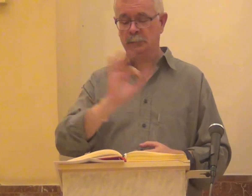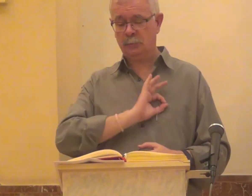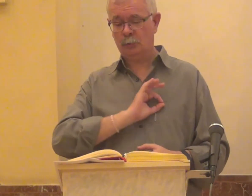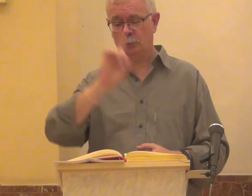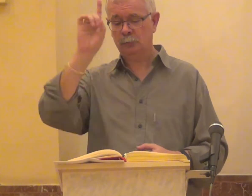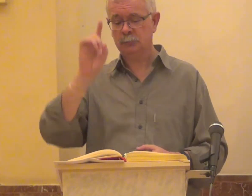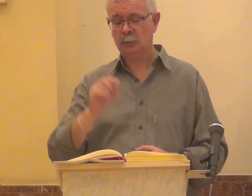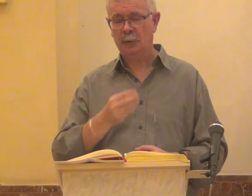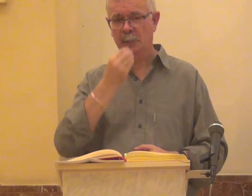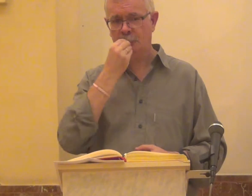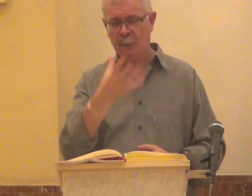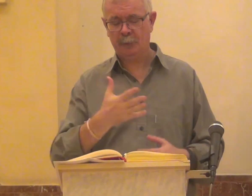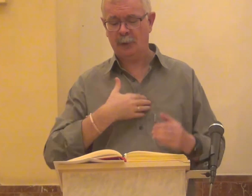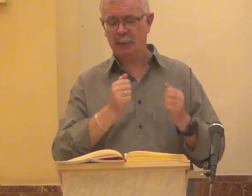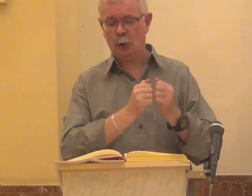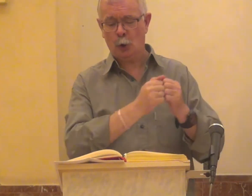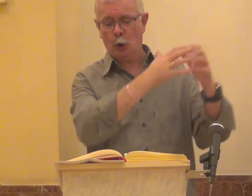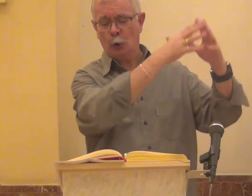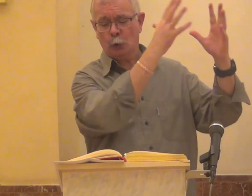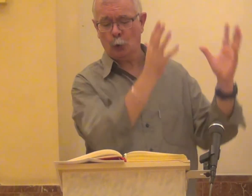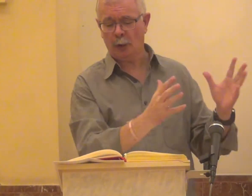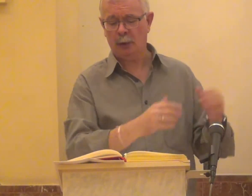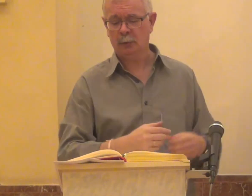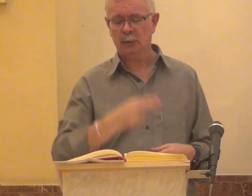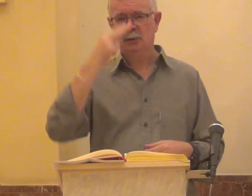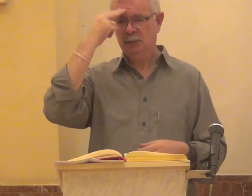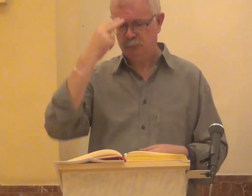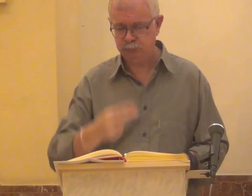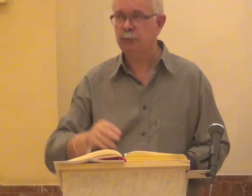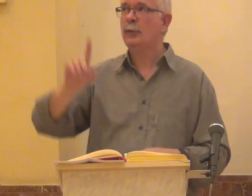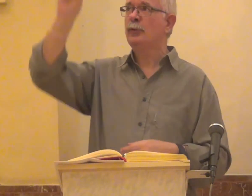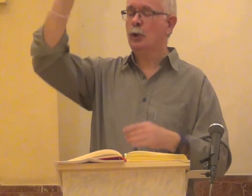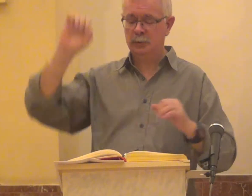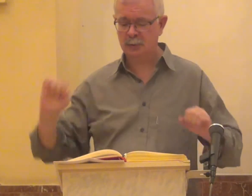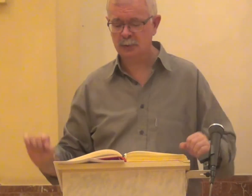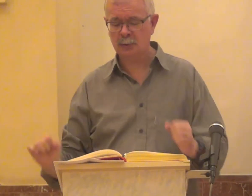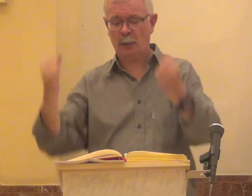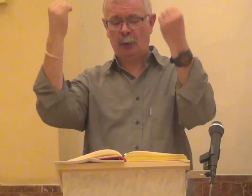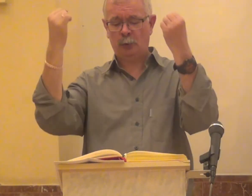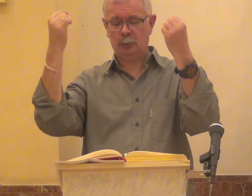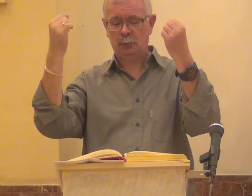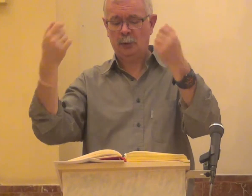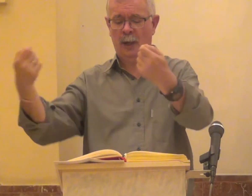Viva el Señor Bendita sea mi roca Se ha ensalzado mi Dios y Salvador